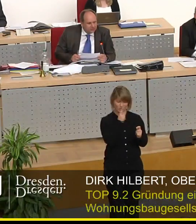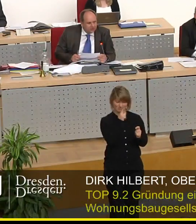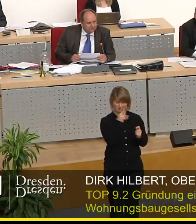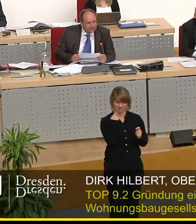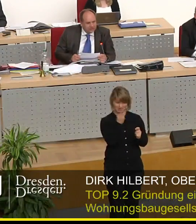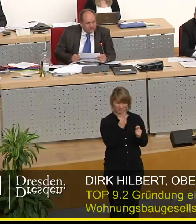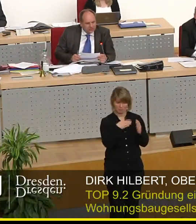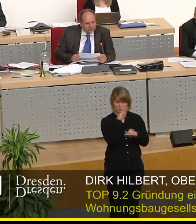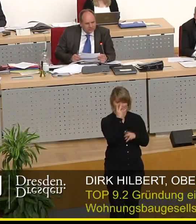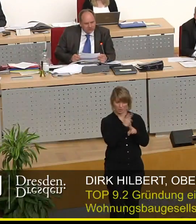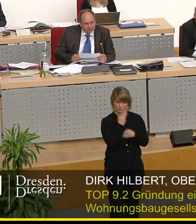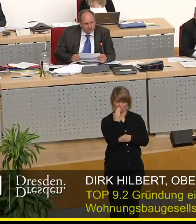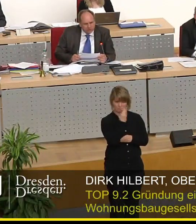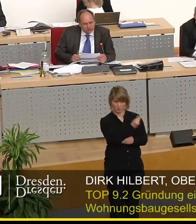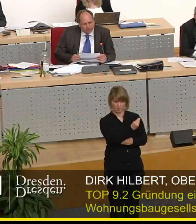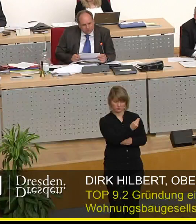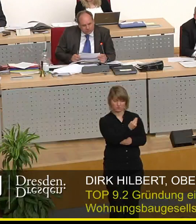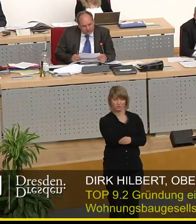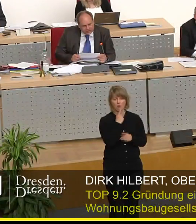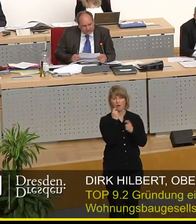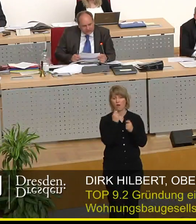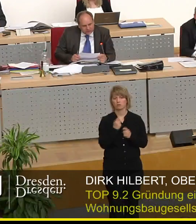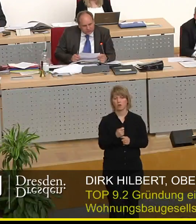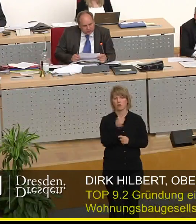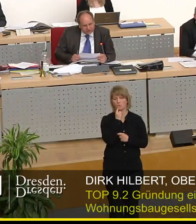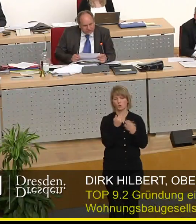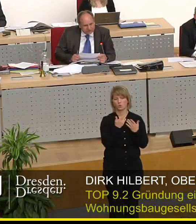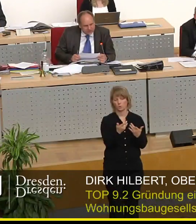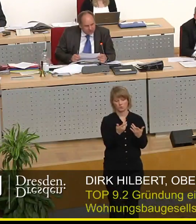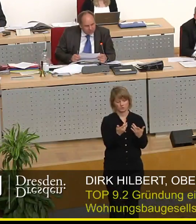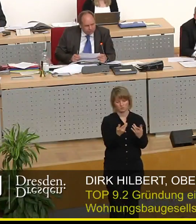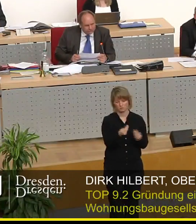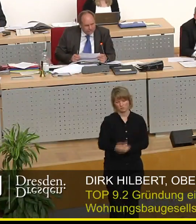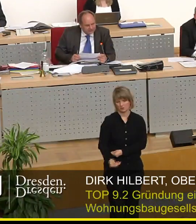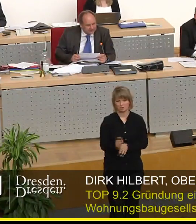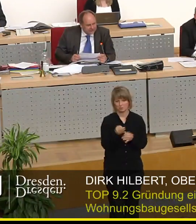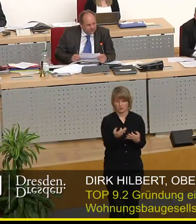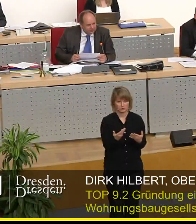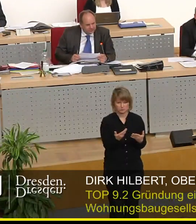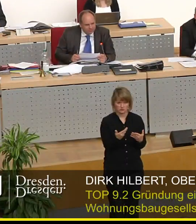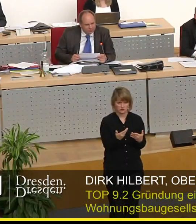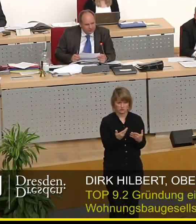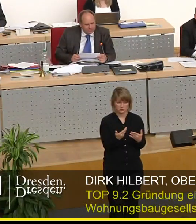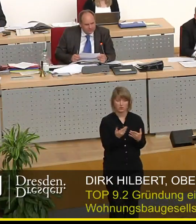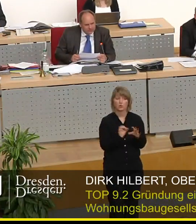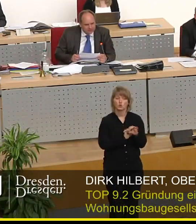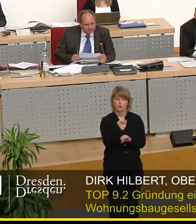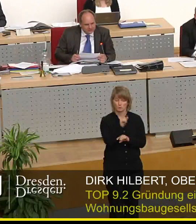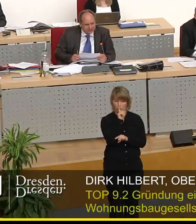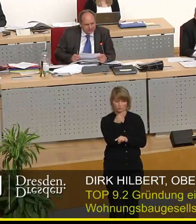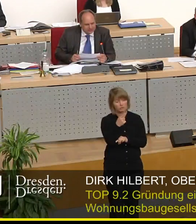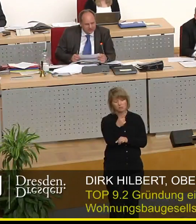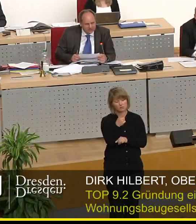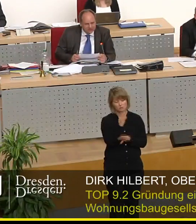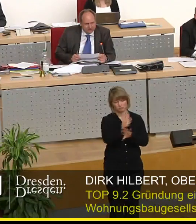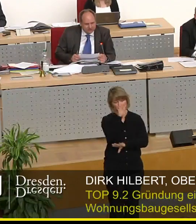bekäme der Antrag der Grünen obsolet ist sollte es dennoch irgendetwas geben in dem Fall müssten sie mir es danach